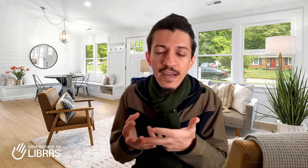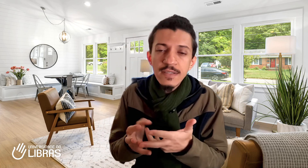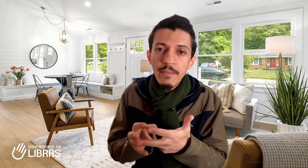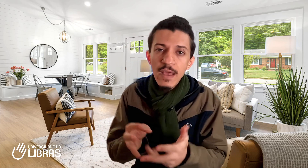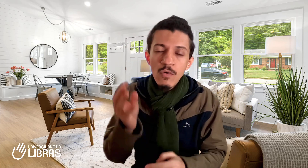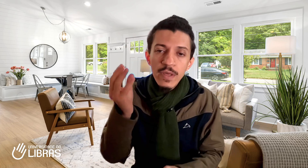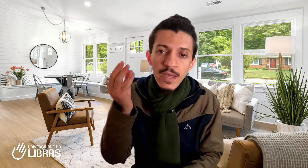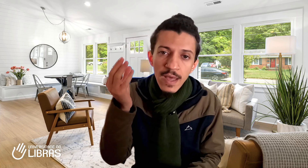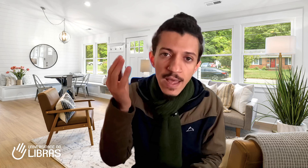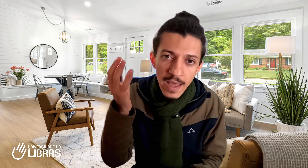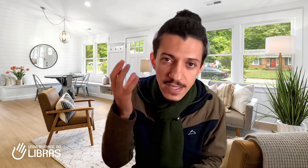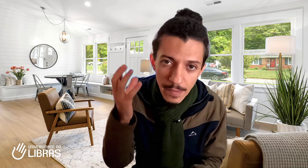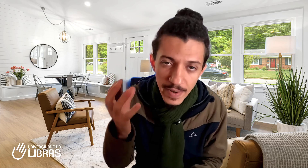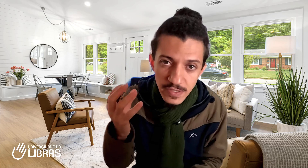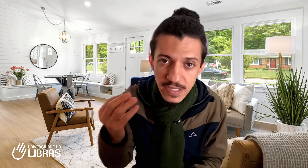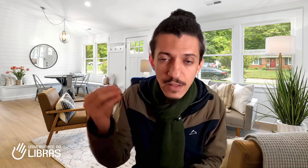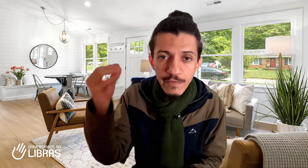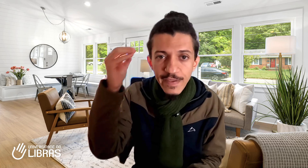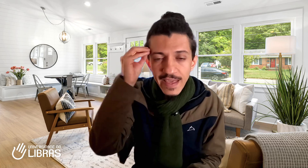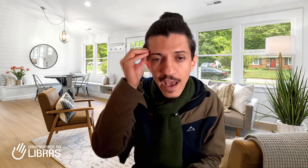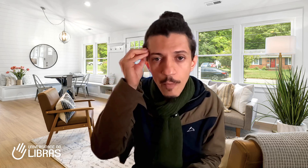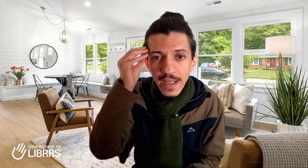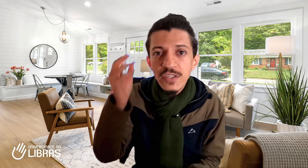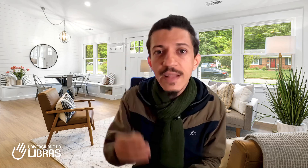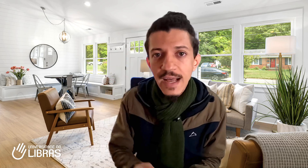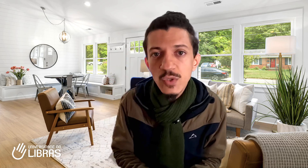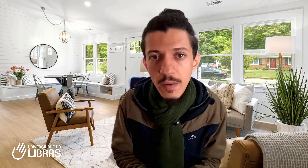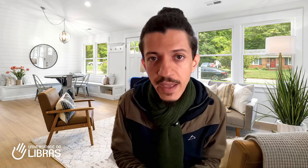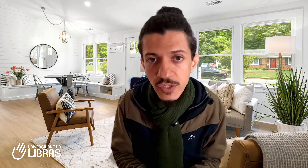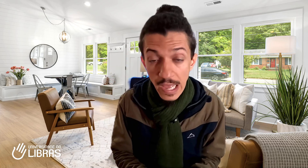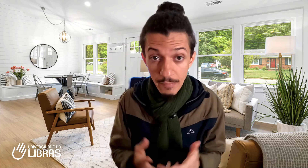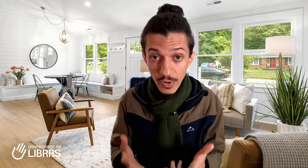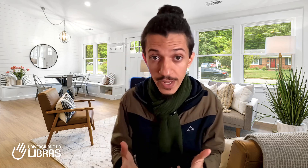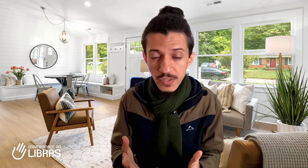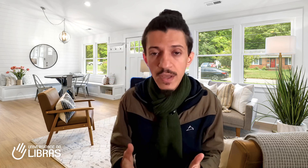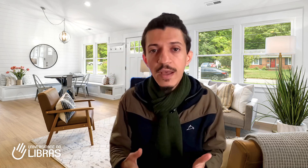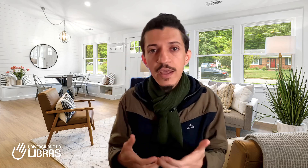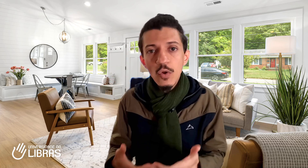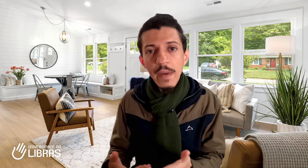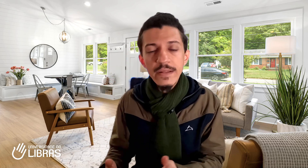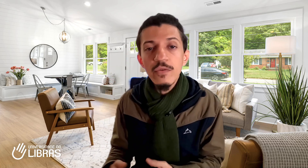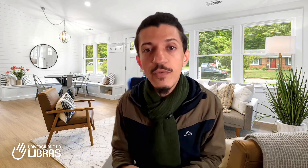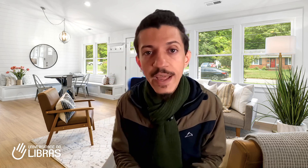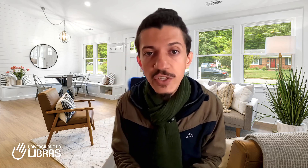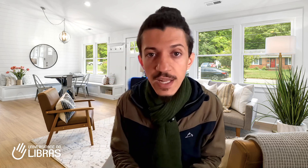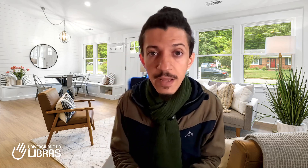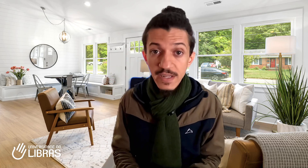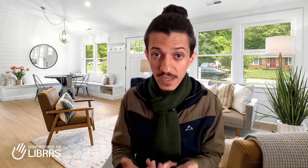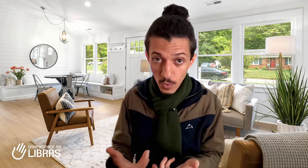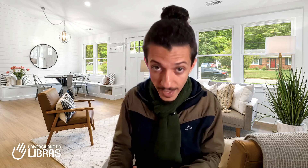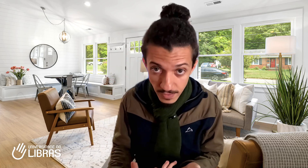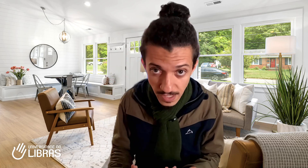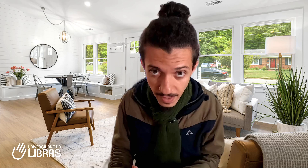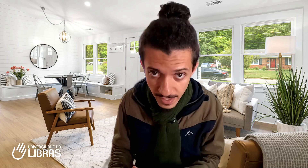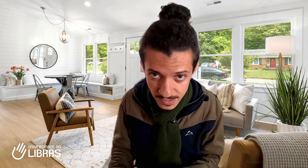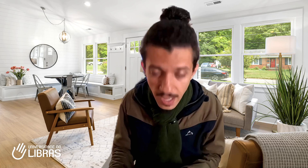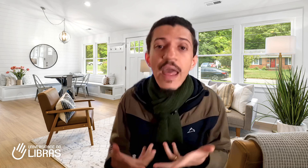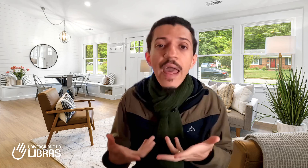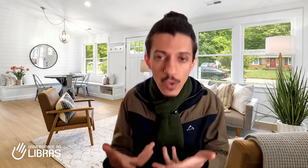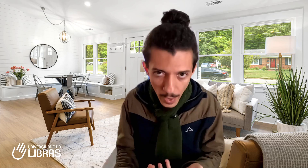também com que esse aprendizado fique realmente na sua mente. Por isso, no método fluente em Libras em oito semanas, em oito